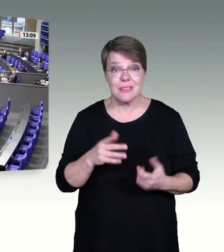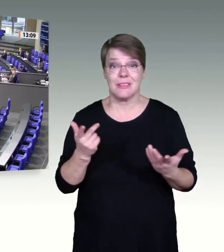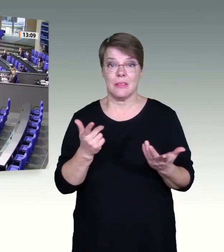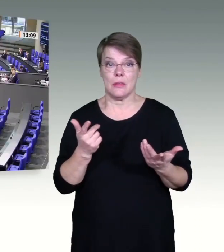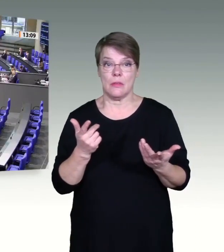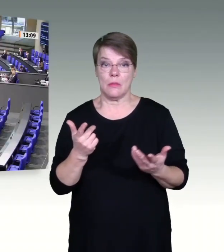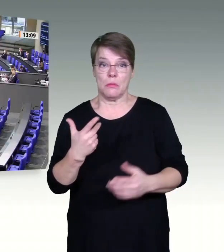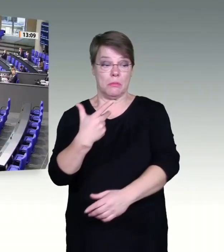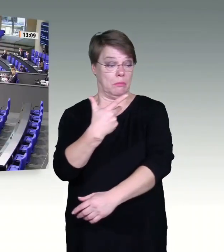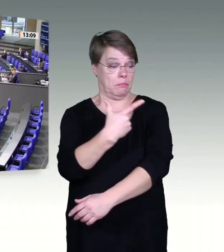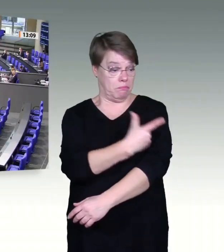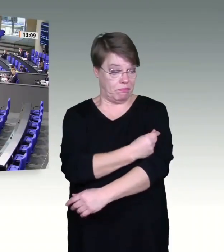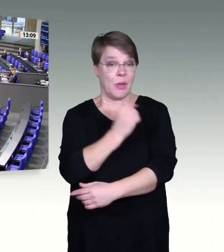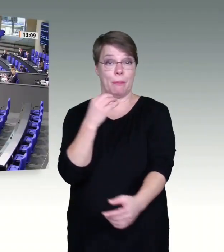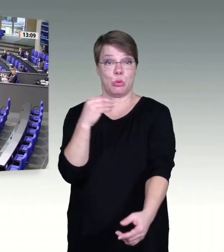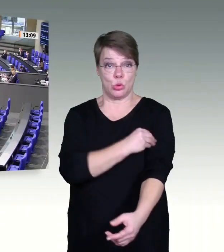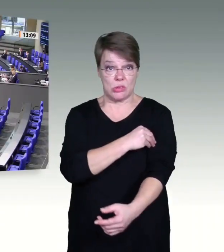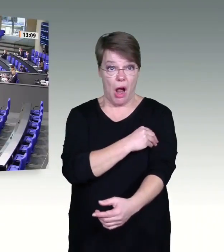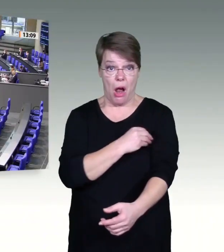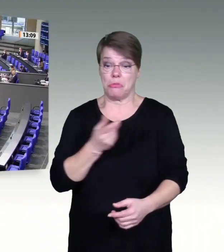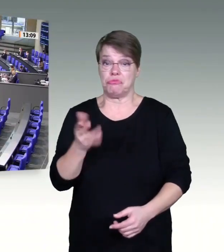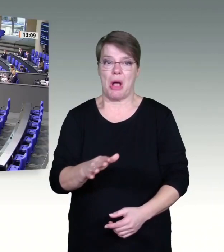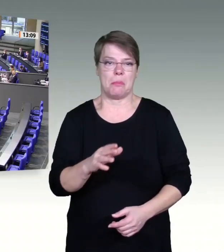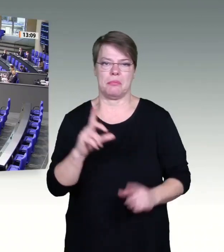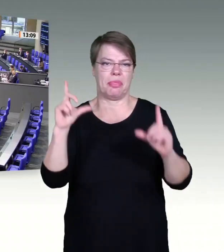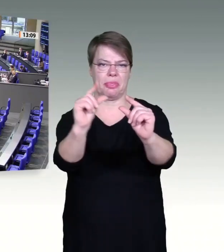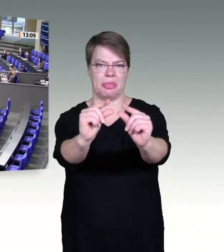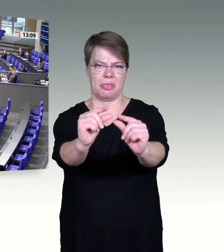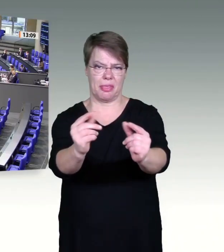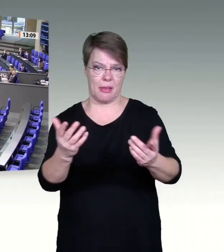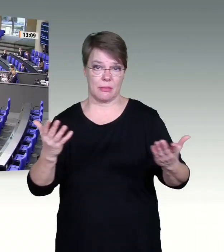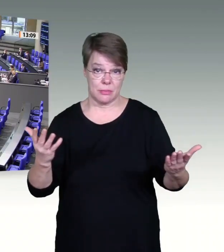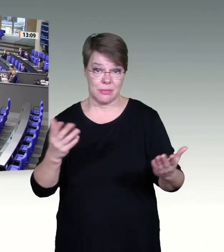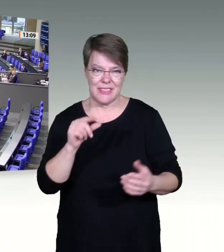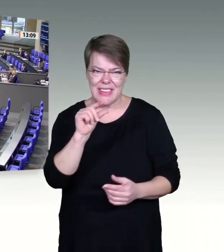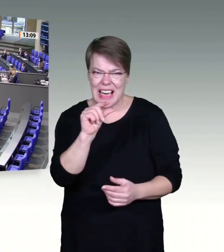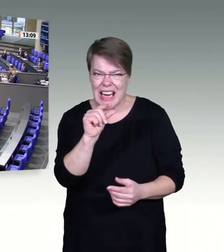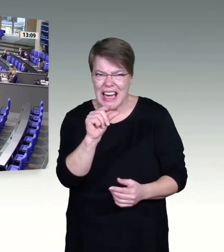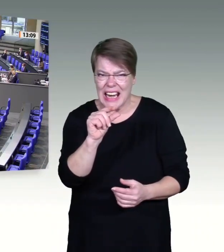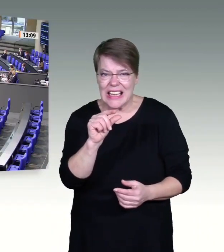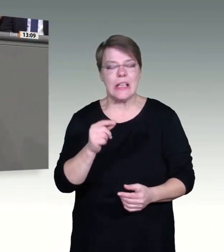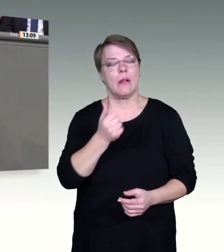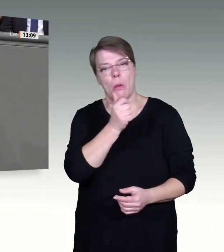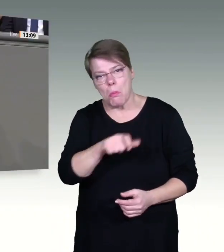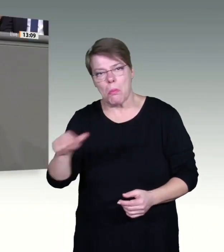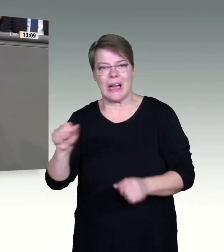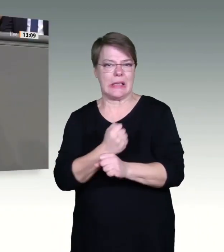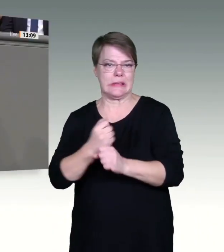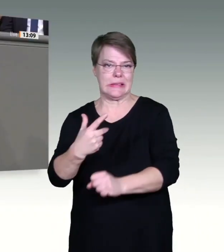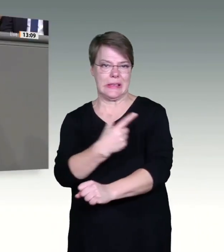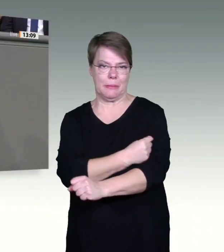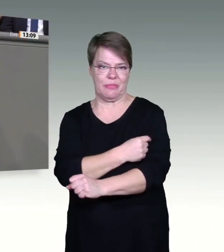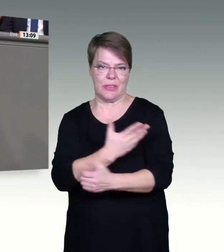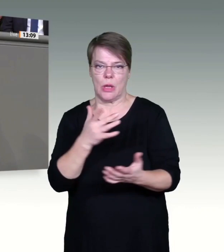Solange wir Beschränkungen noch brauchen, stellen wir als Gesetzgeber aber natürlich einen effektiven Instrumentenkasten bereit.